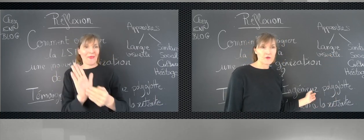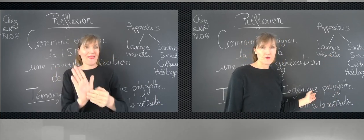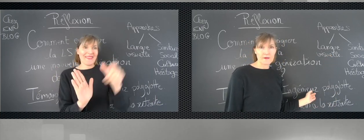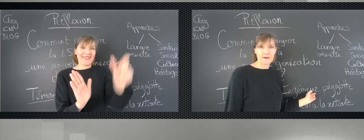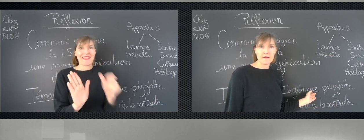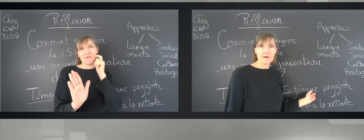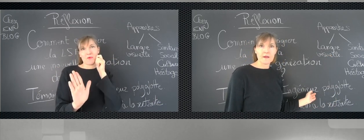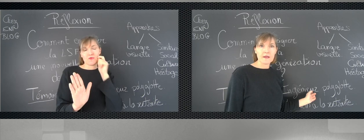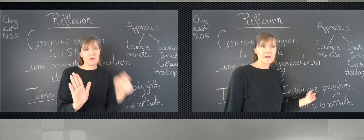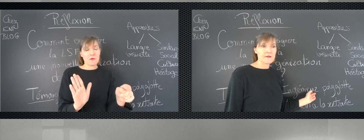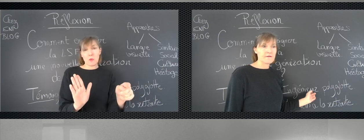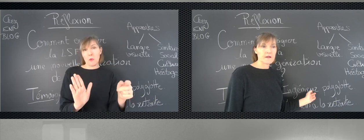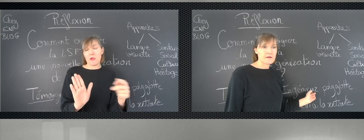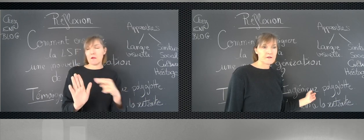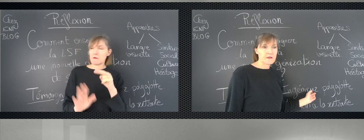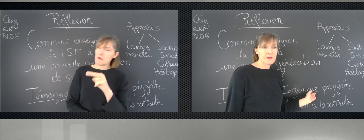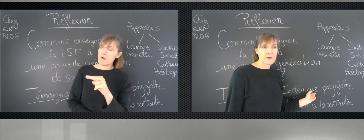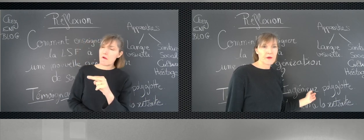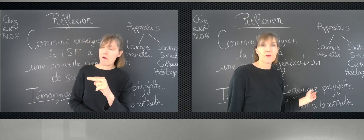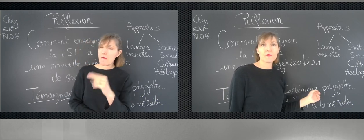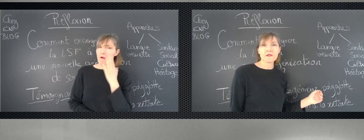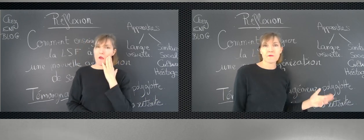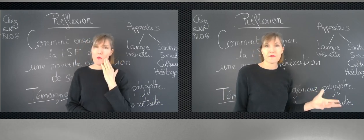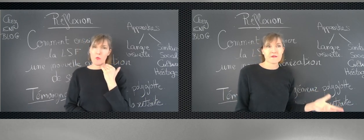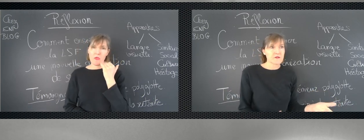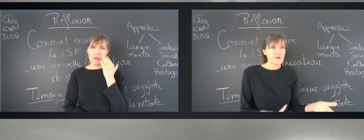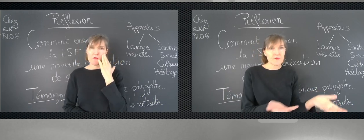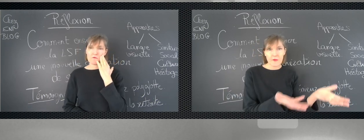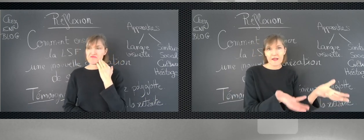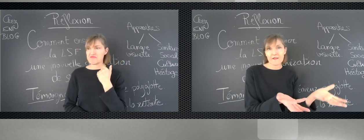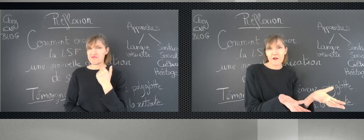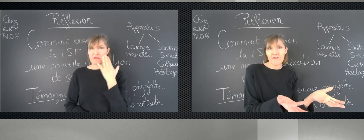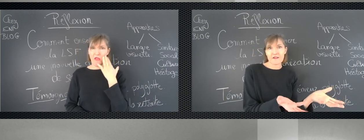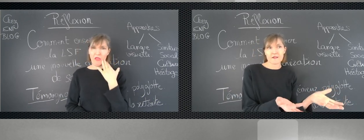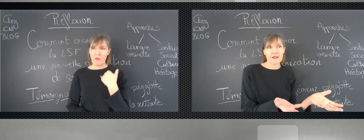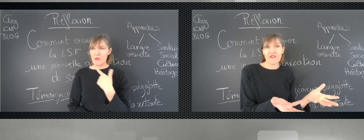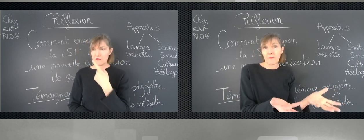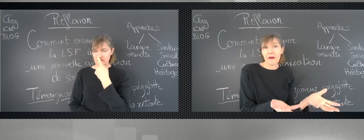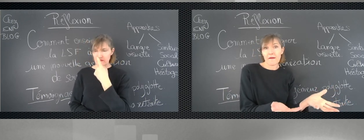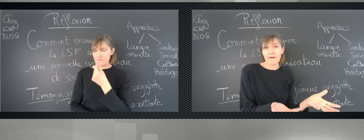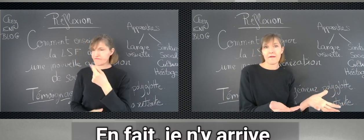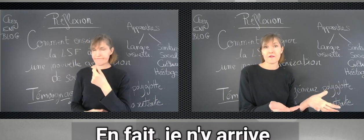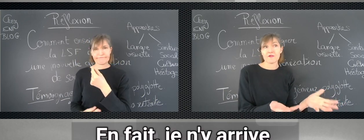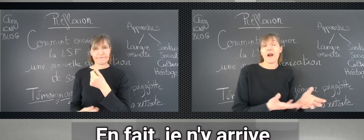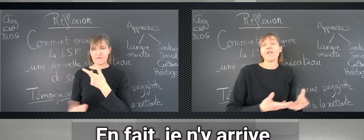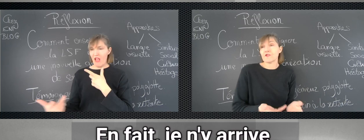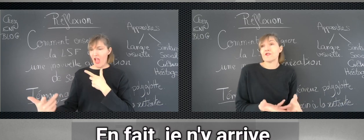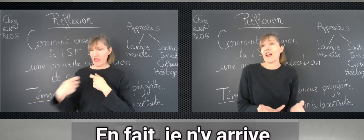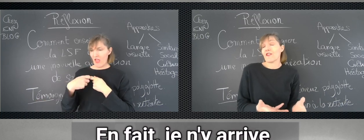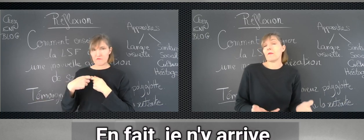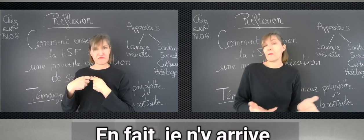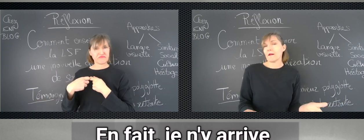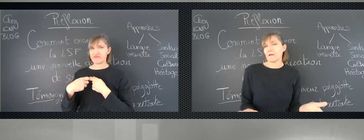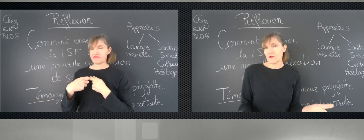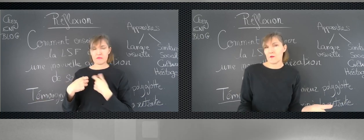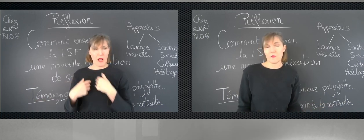rejoindre. Il va me dire, mais je ne suis pas là-dedans en fait. Je n'y arrive pas. En fait, je n'y arrive pas, tout simplement.